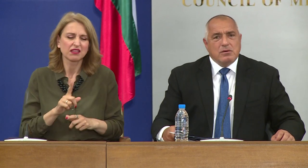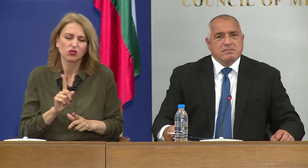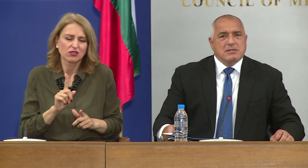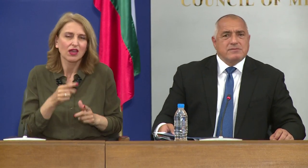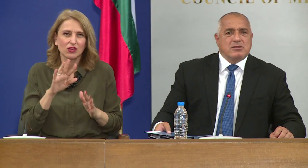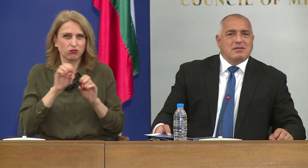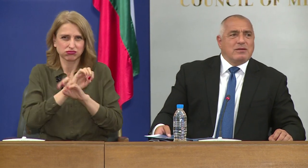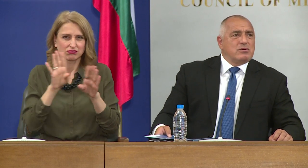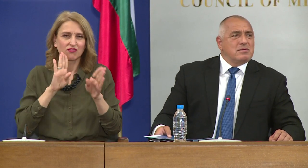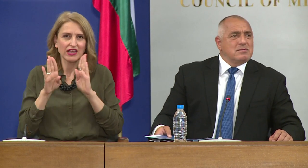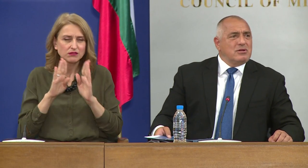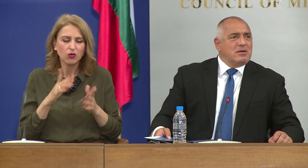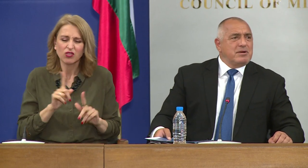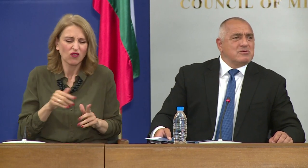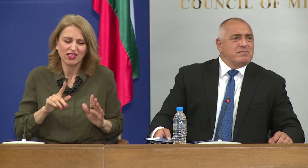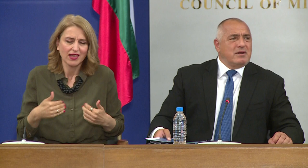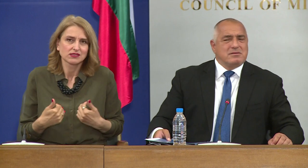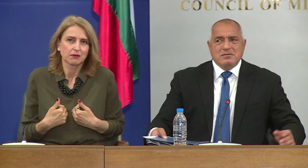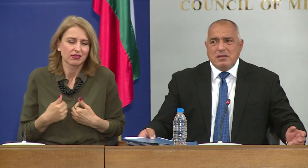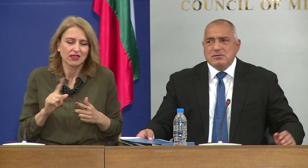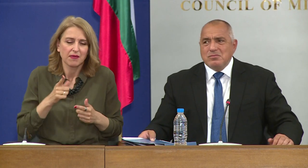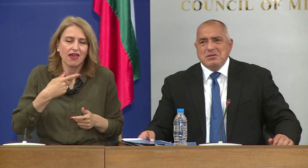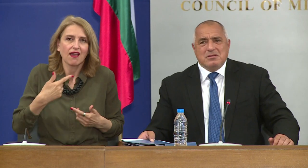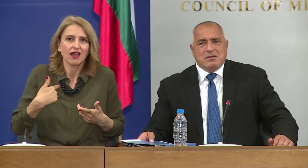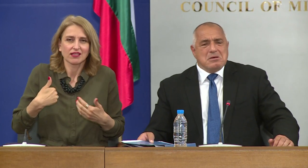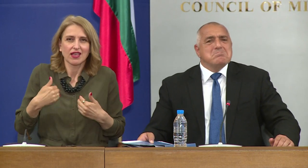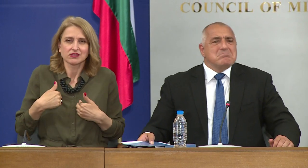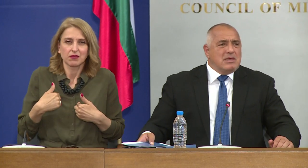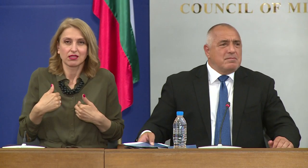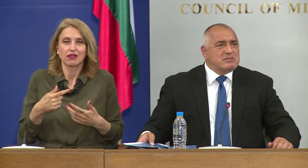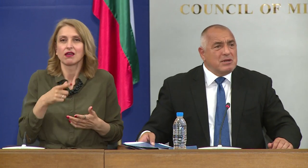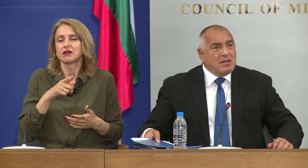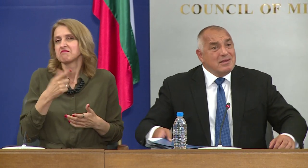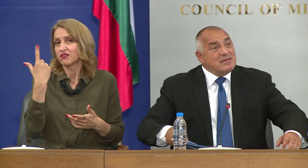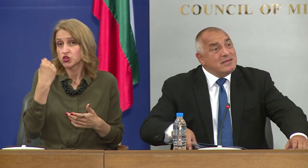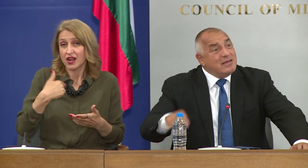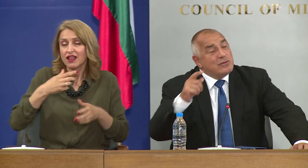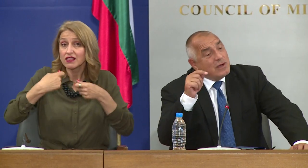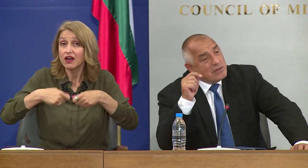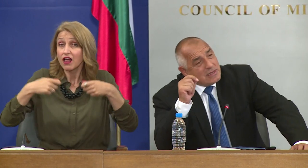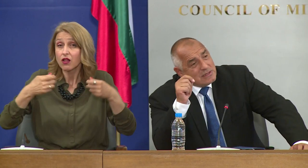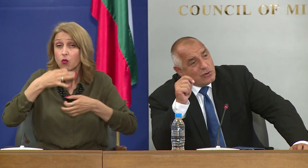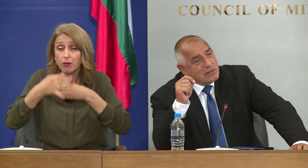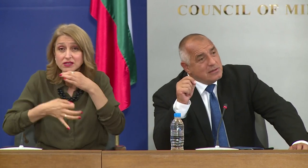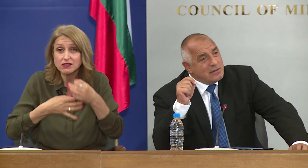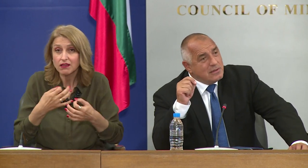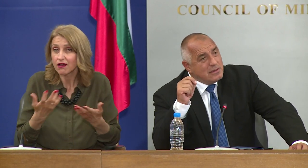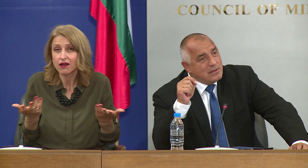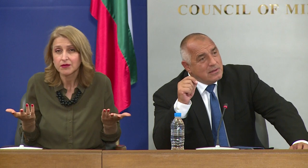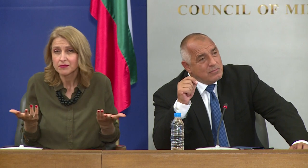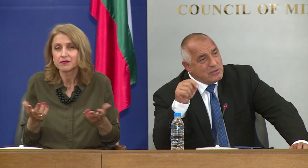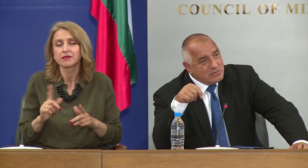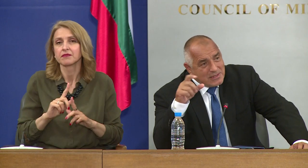касае. Завчера дадох дълга прес-конференция, излязох, обясних, нямаме спрът. И това, което казах оня ден,